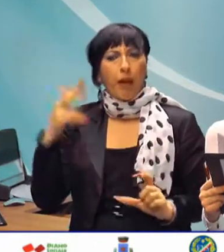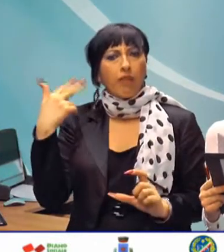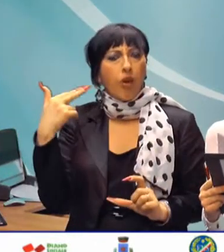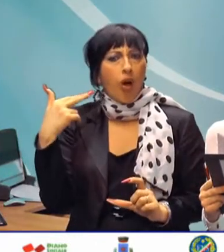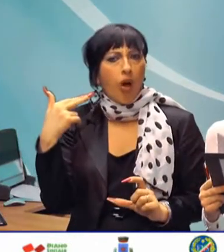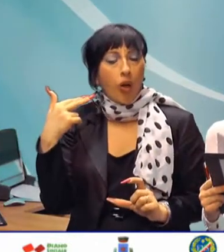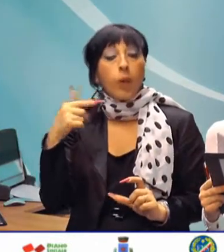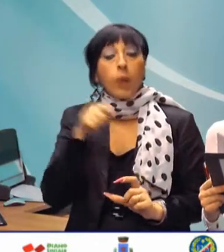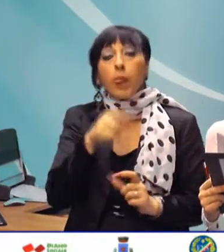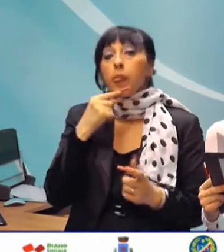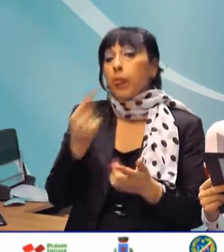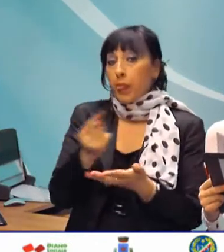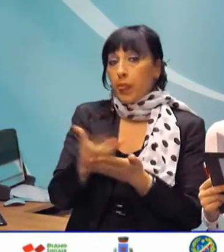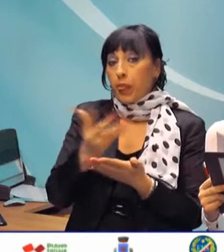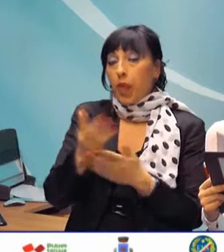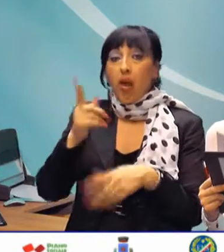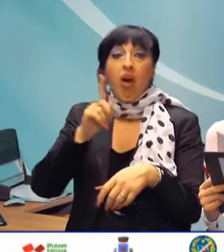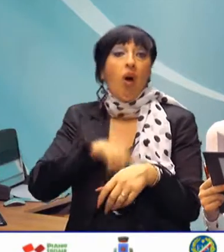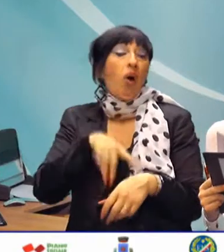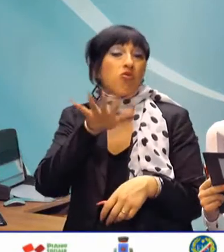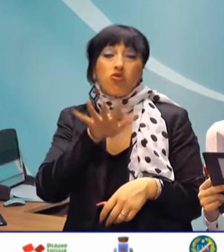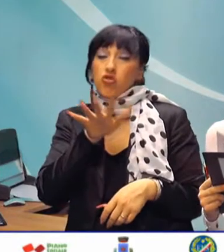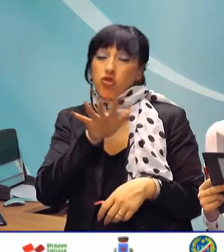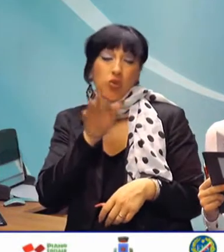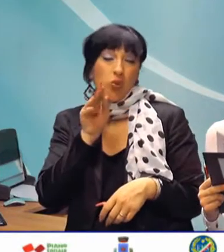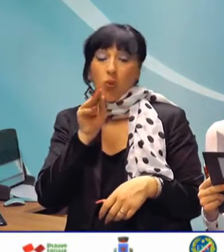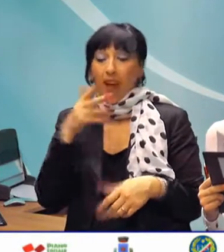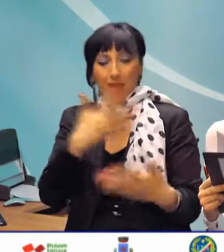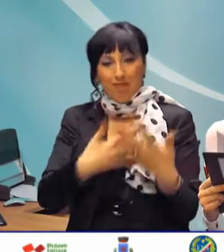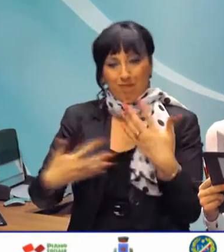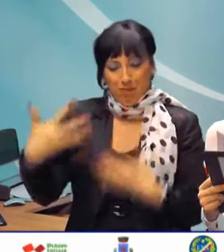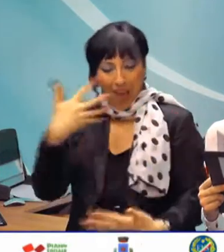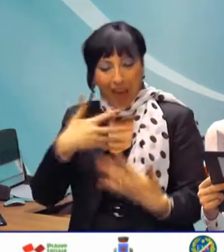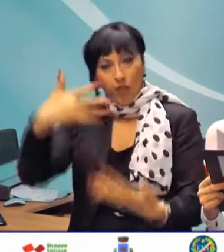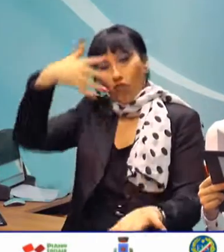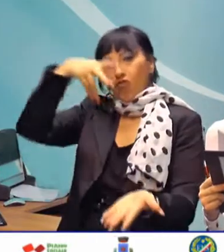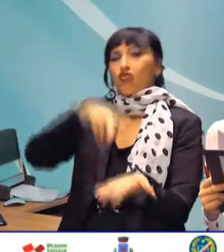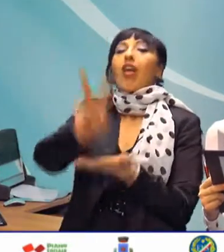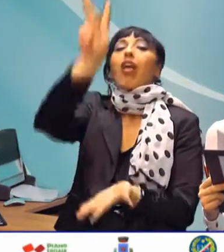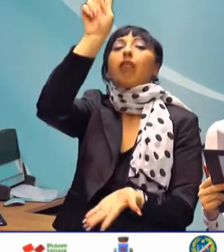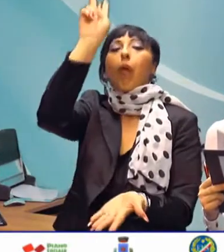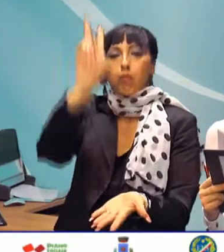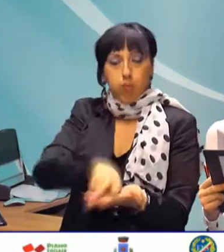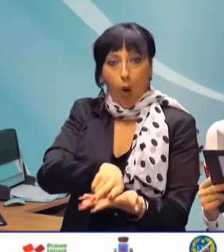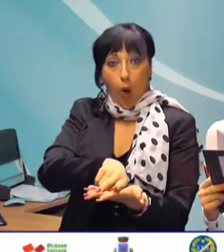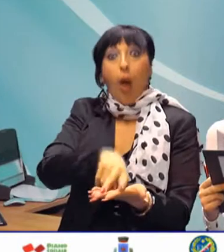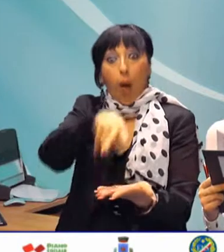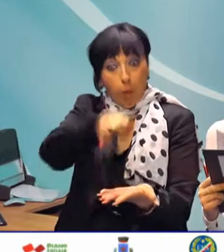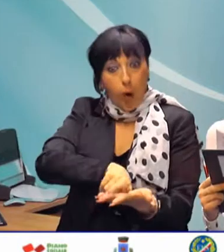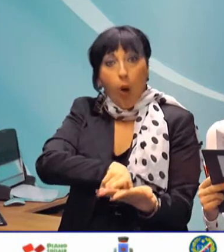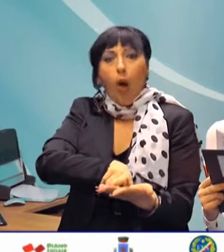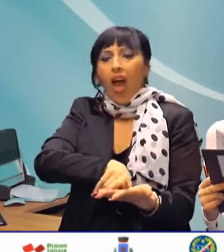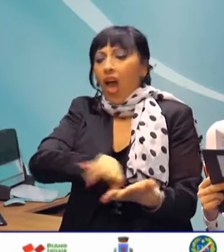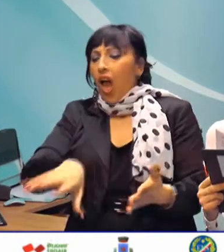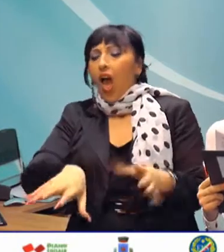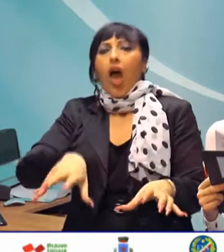raccontato di essere scivolato intorno alle ore 5 nella vasca mentre faceva il bagno e di non essere riuscito a fare nessun